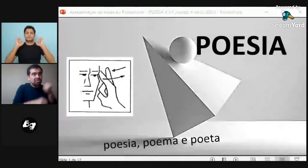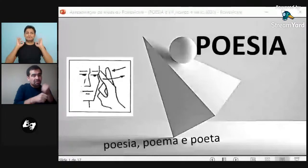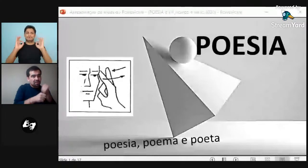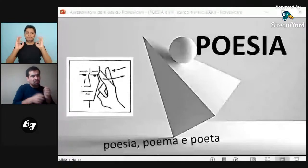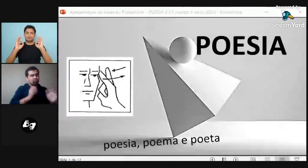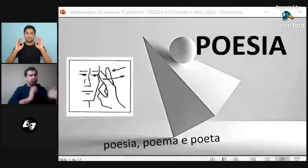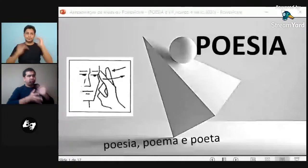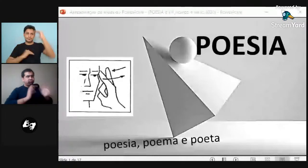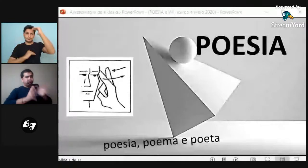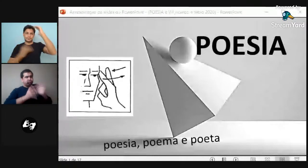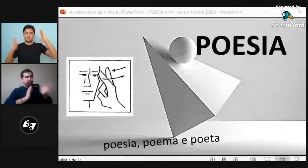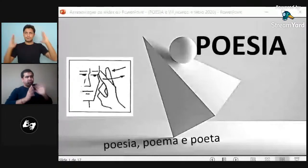bueno